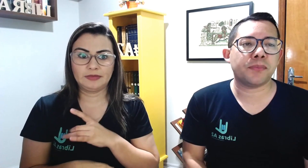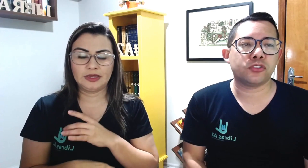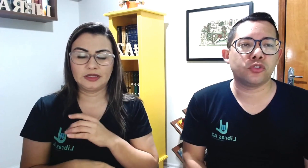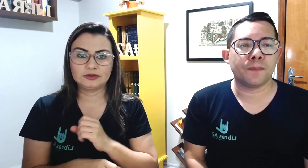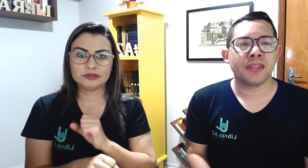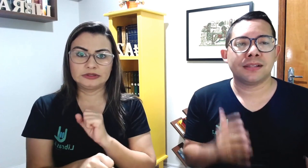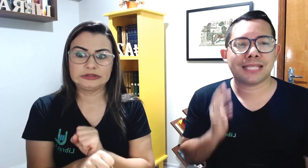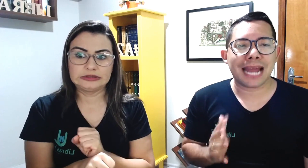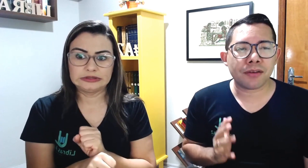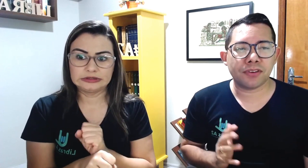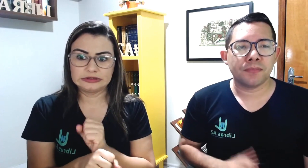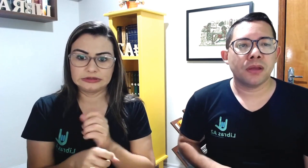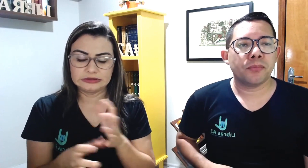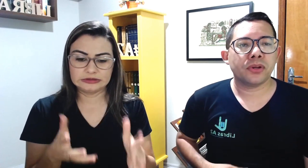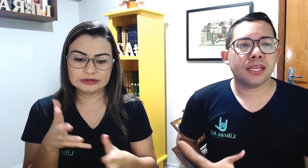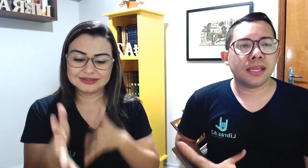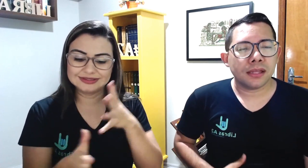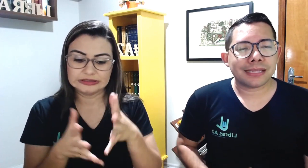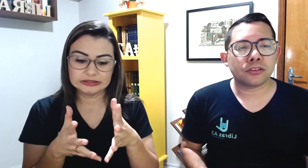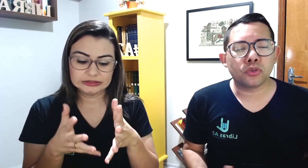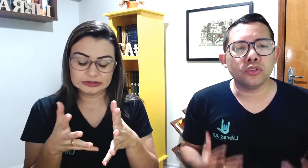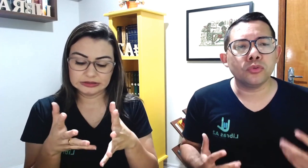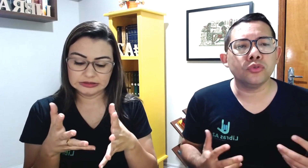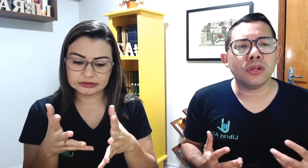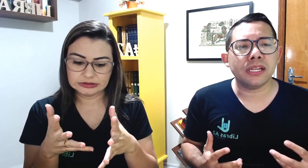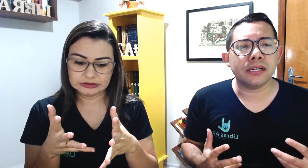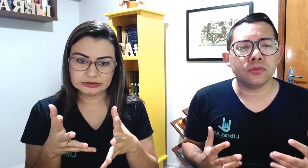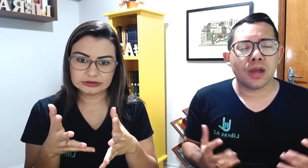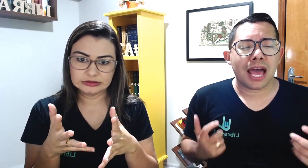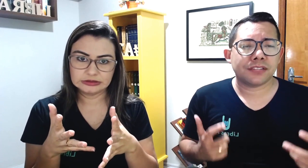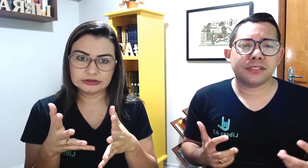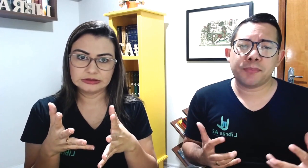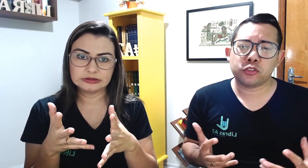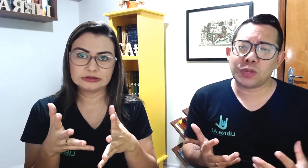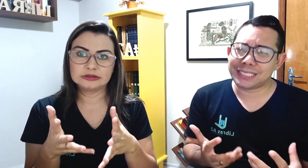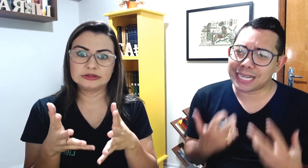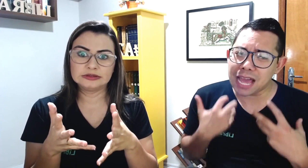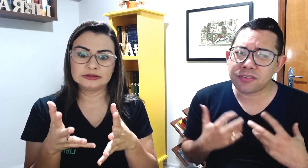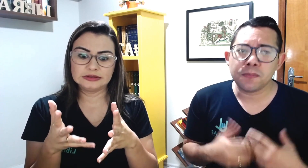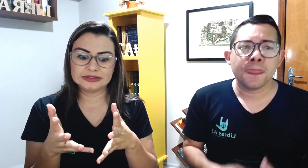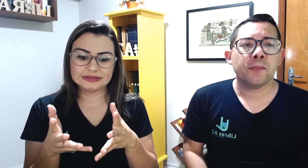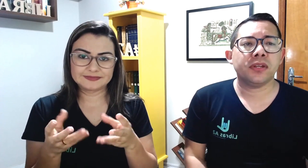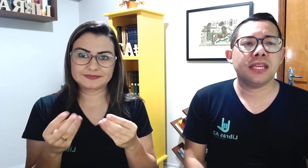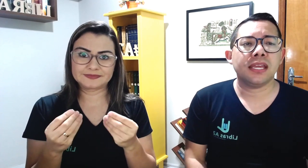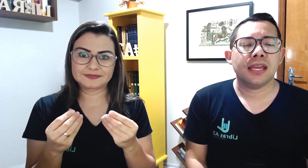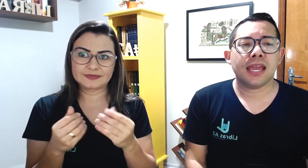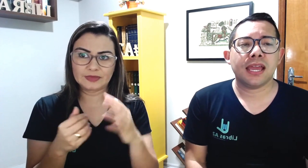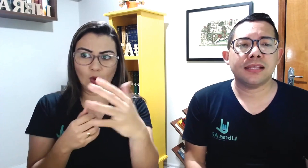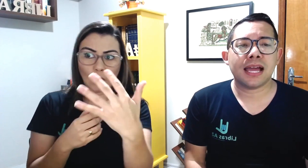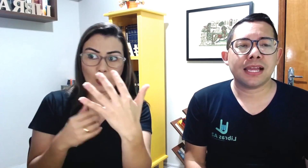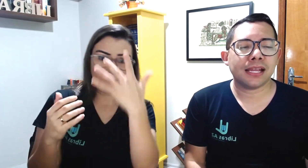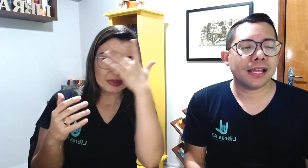pessoa trava porque está todo mundo olhando, às vezes a pessoa trava porque dá aquela